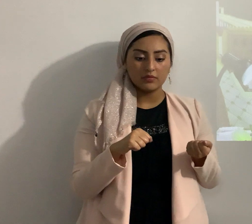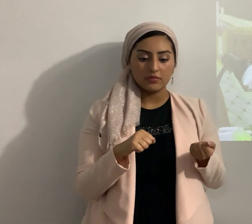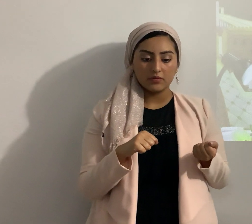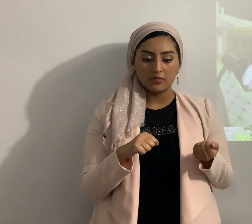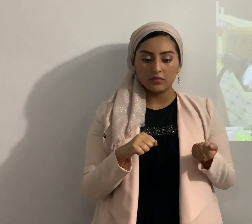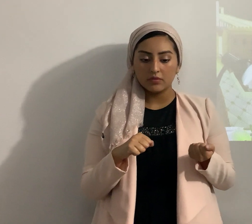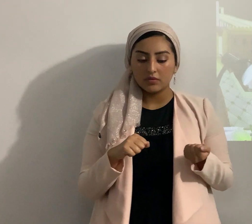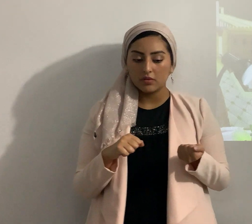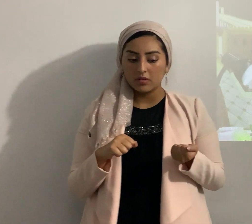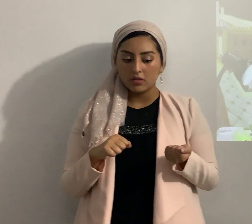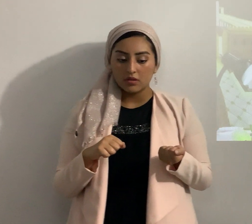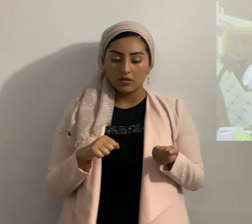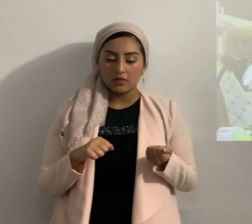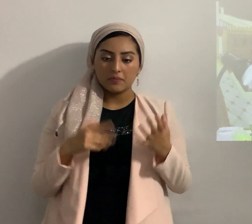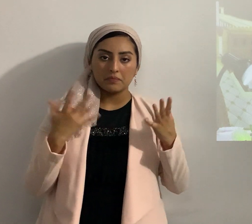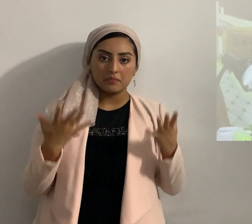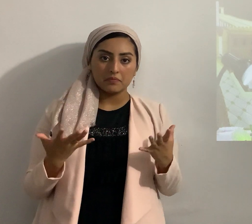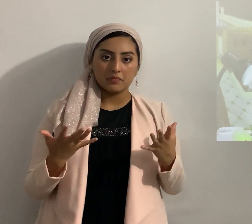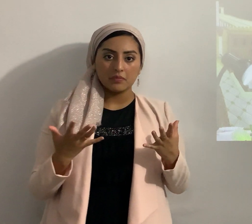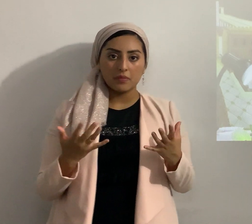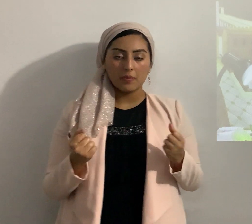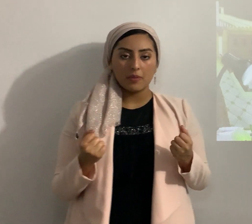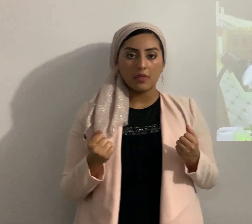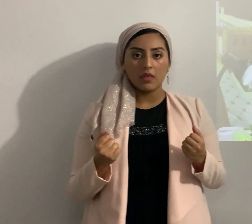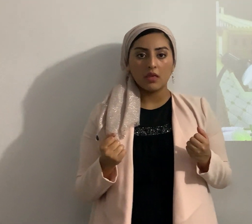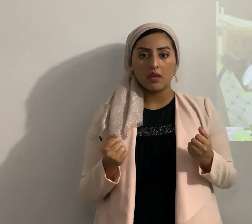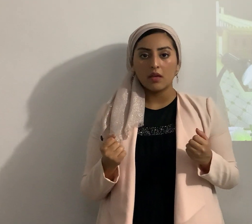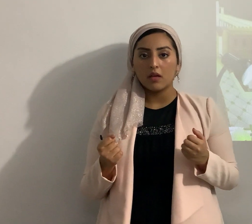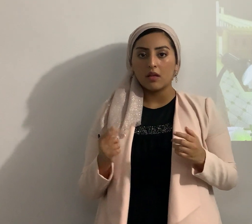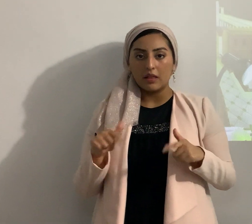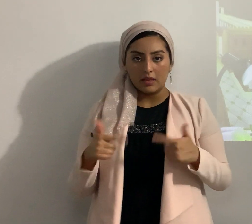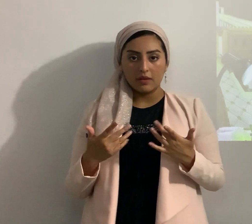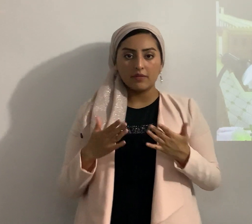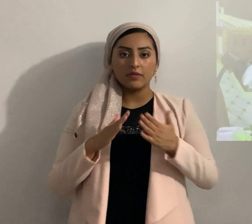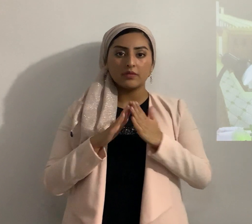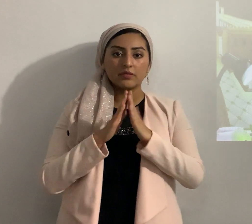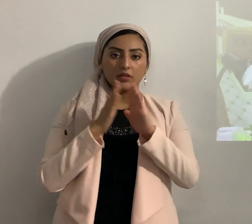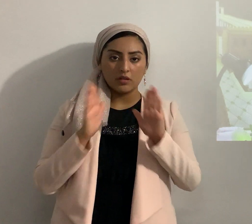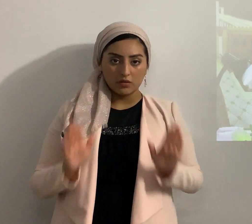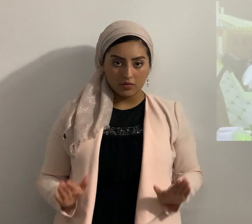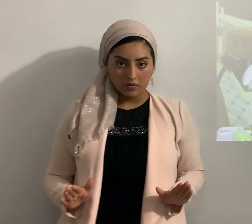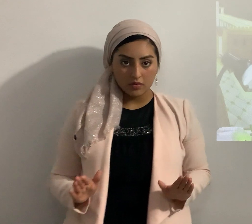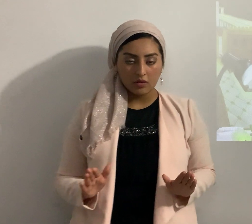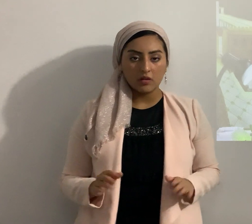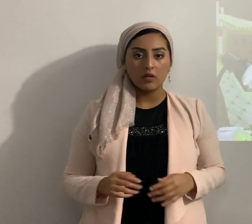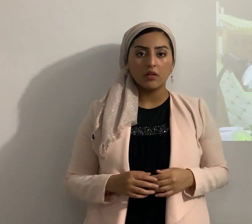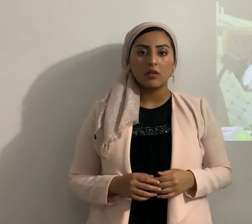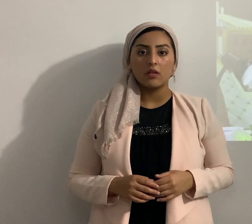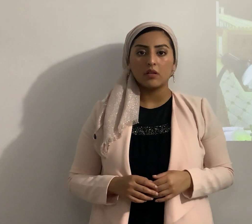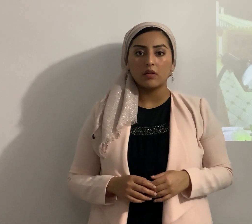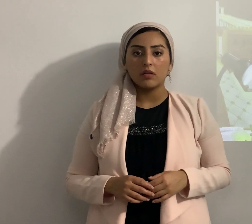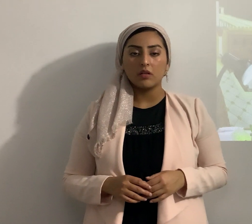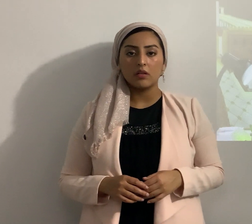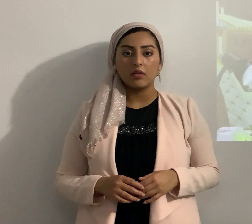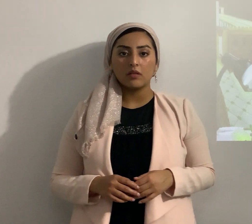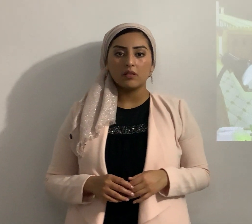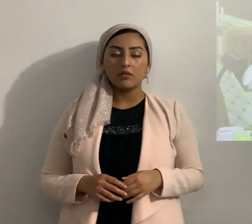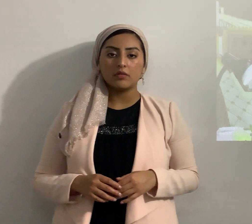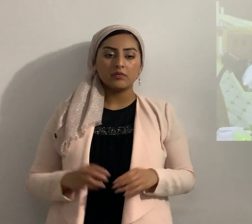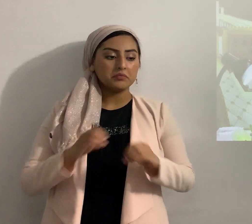entonces vamos la cuestión es vivir en Shalom y que no les fuese hecha misericordia